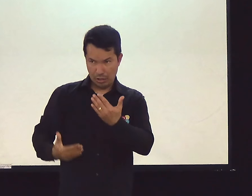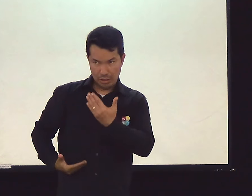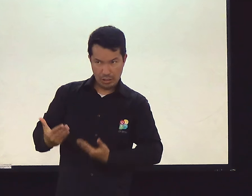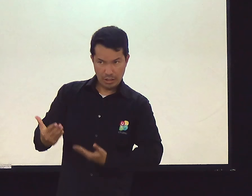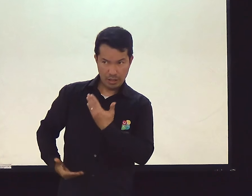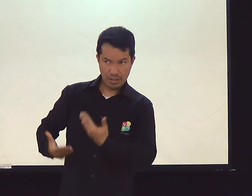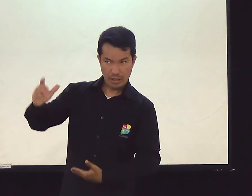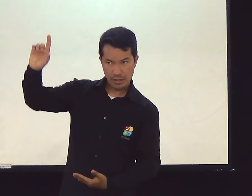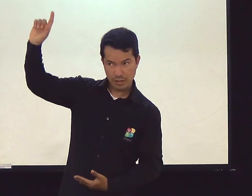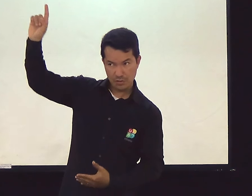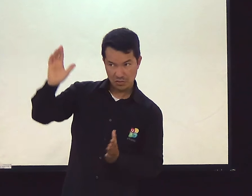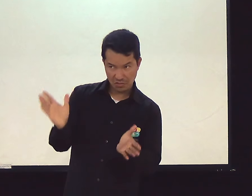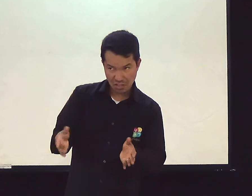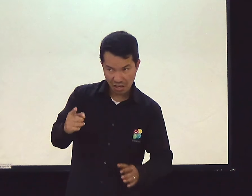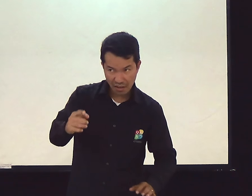Deus? Você tem que vivido a Deus?